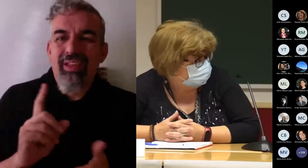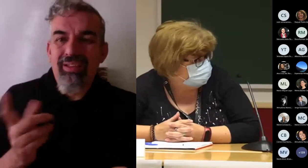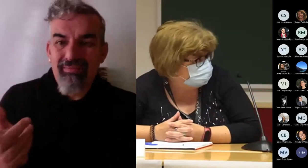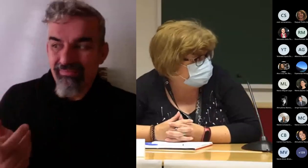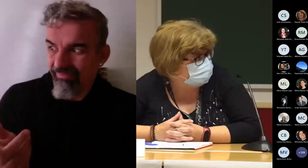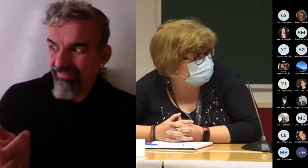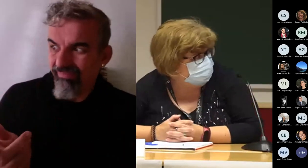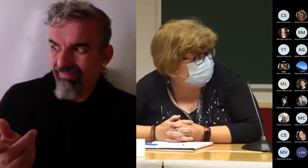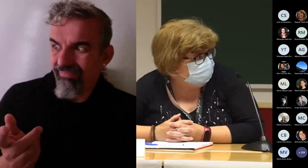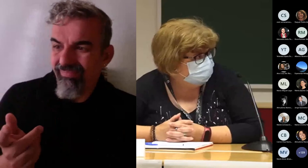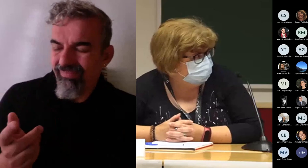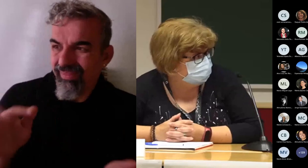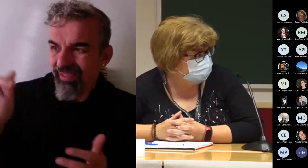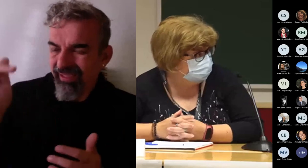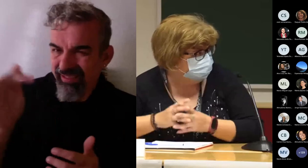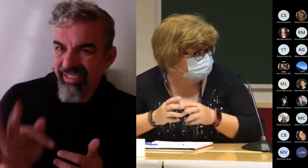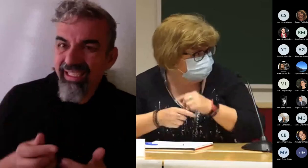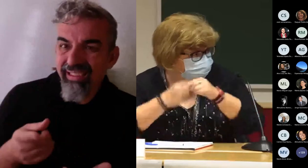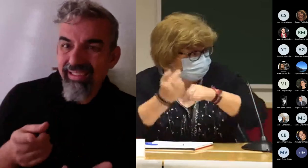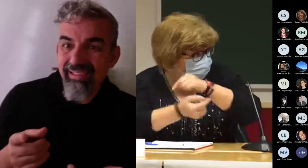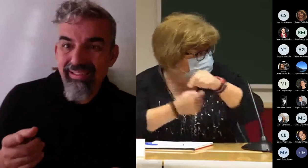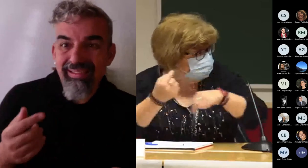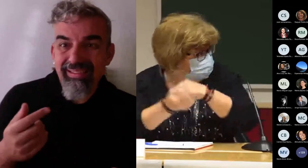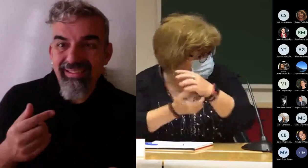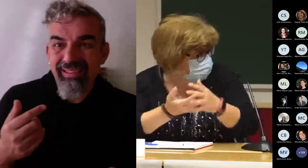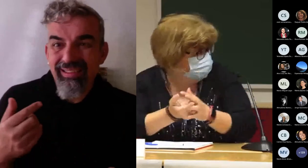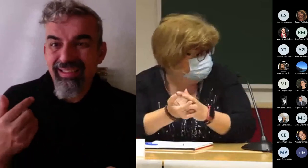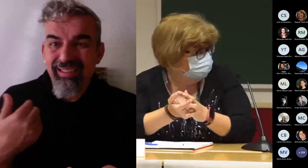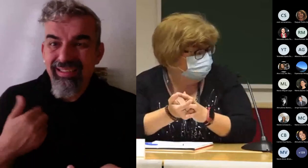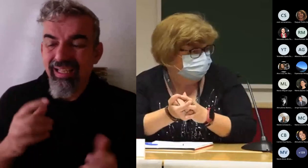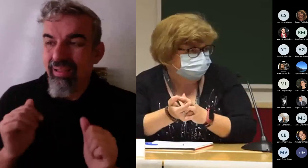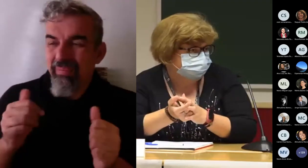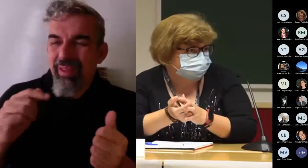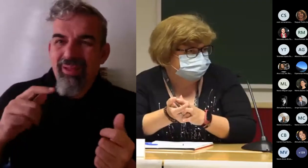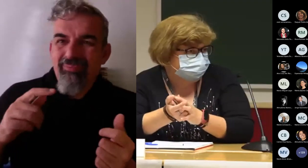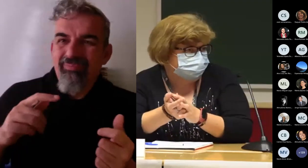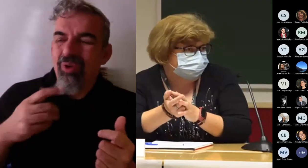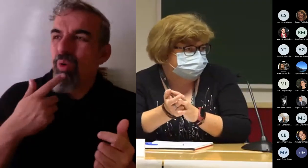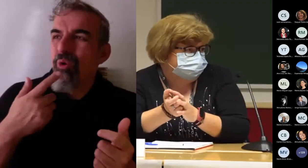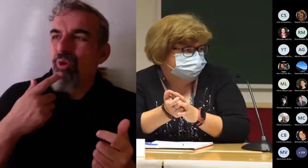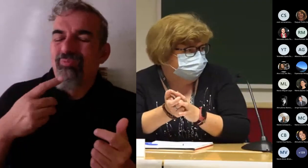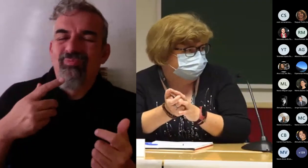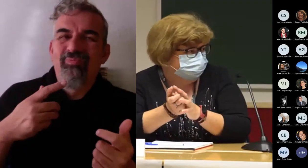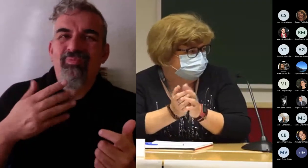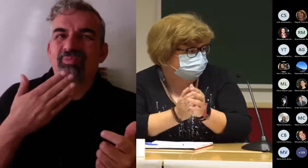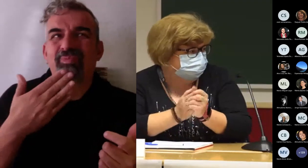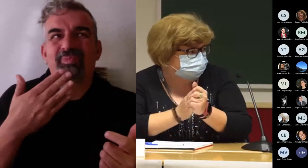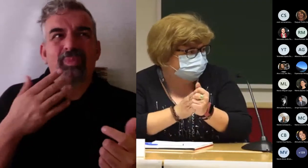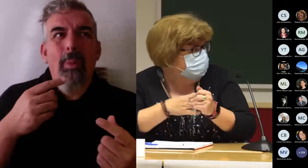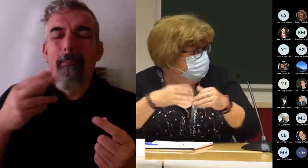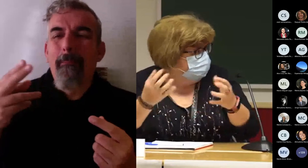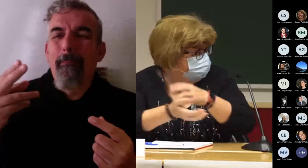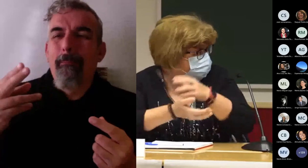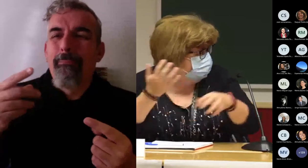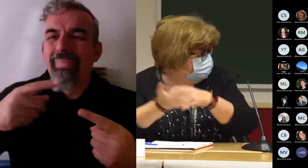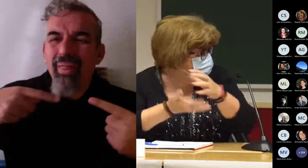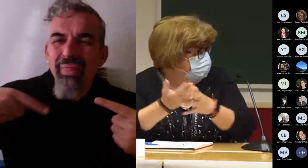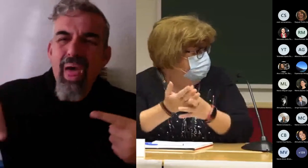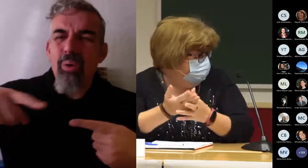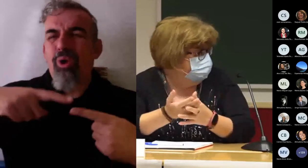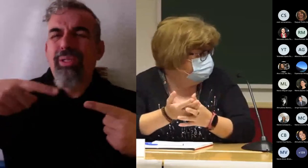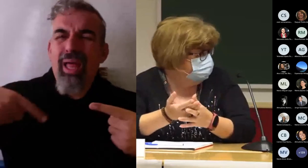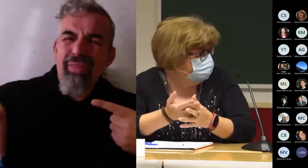Si partimos de ahí, ya estamos en un bucle, estamos generando todo el rato unas